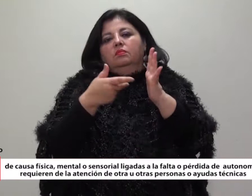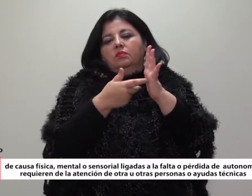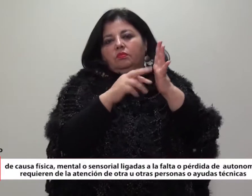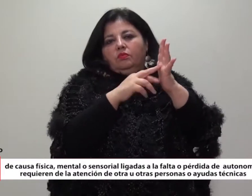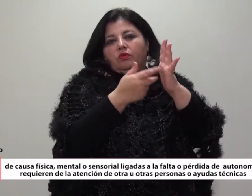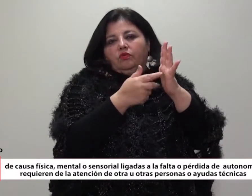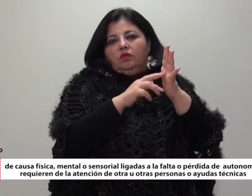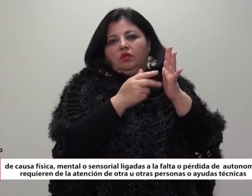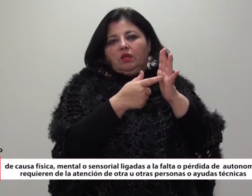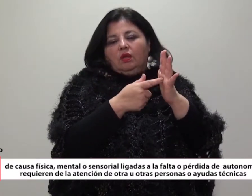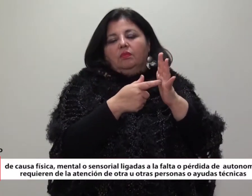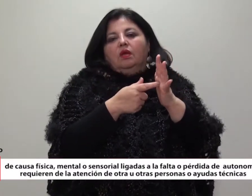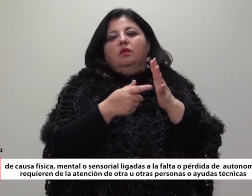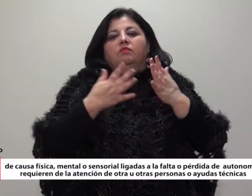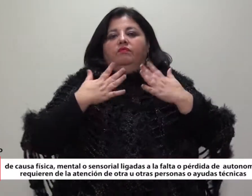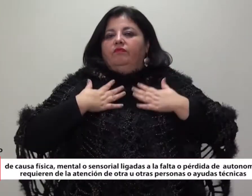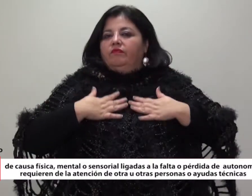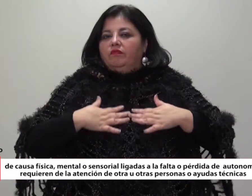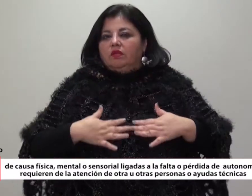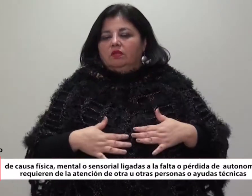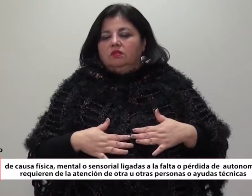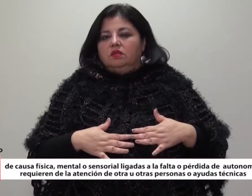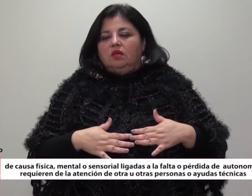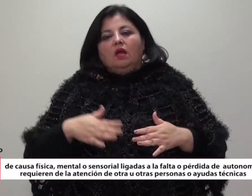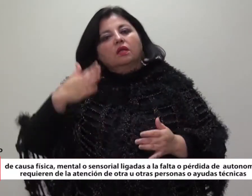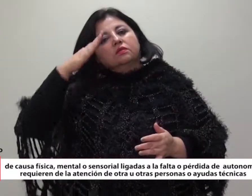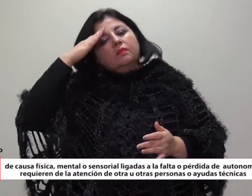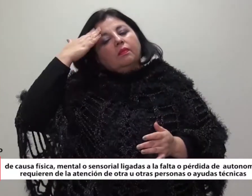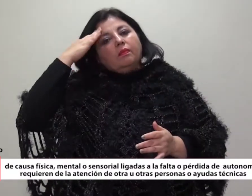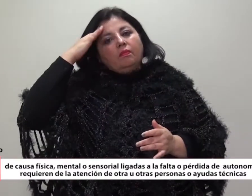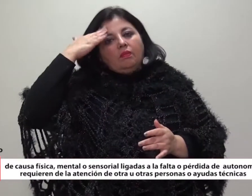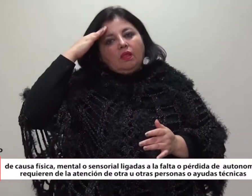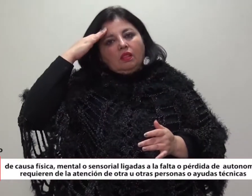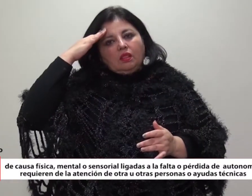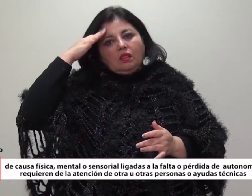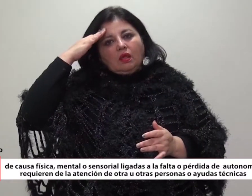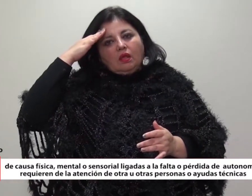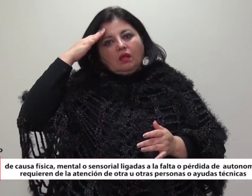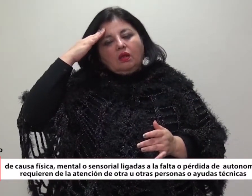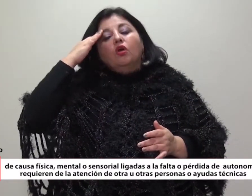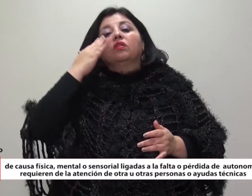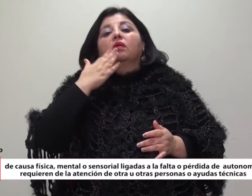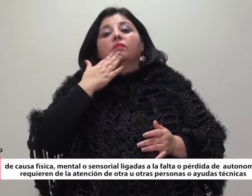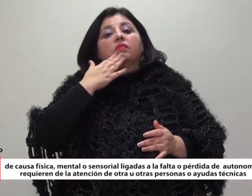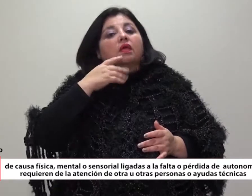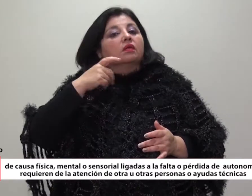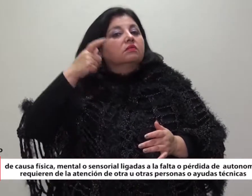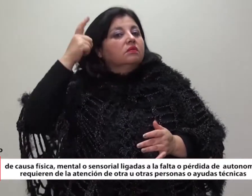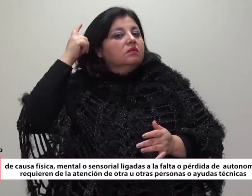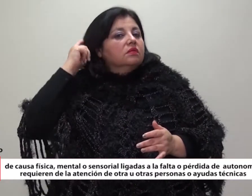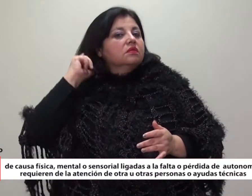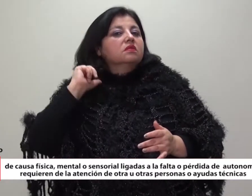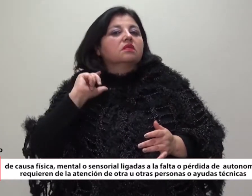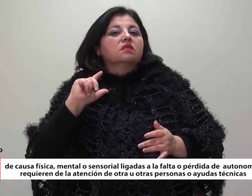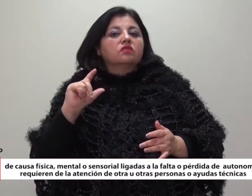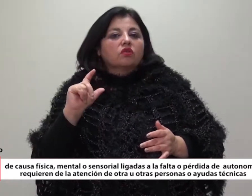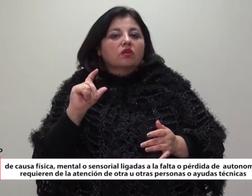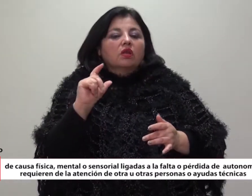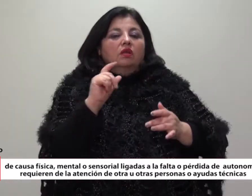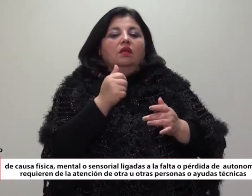física, mental o sensorial Ligadas a la falta o pérdida de